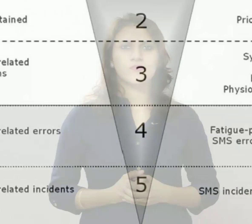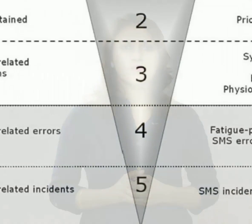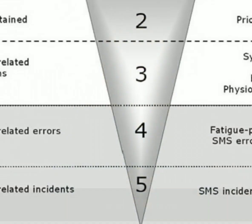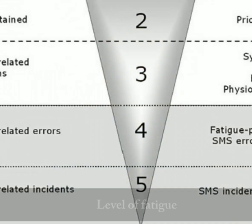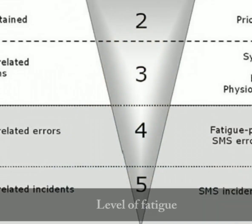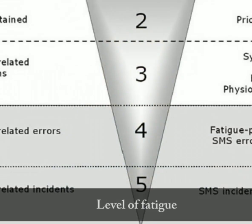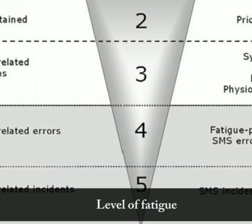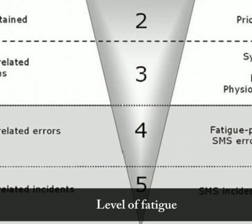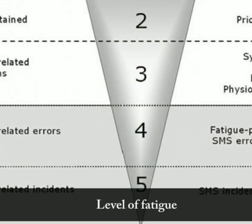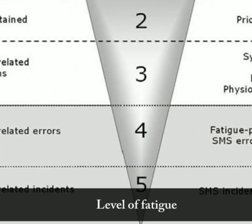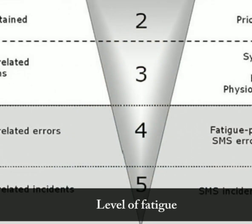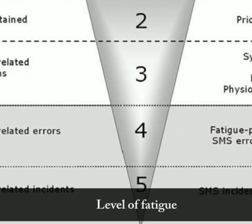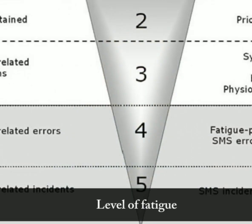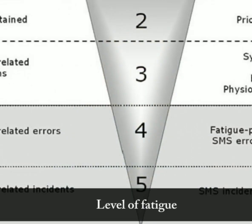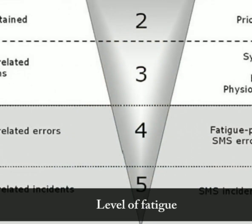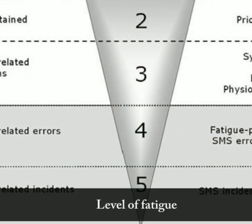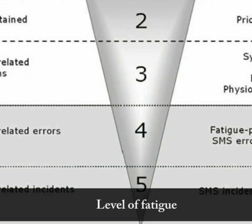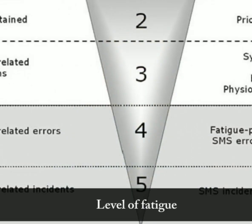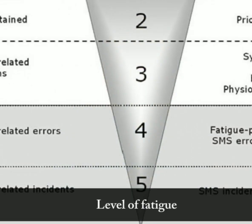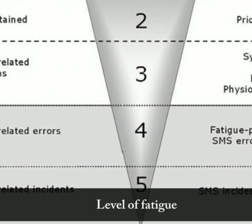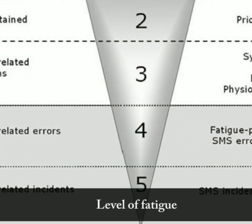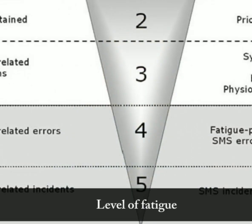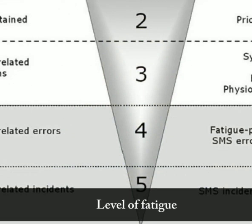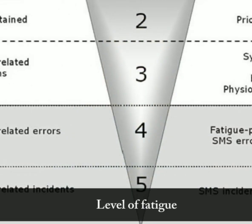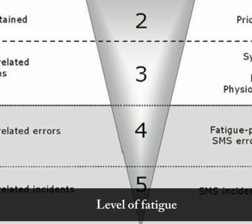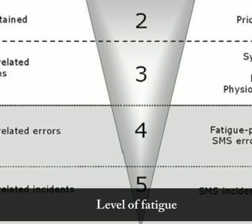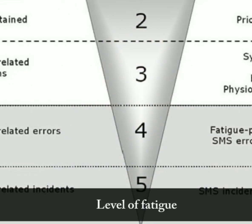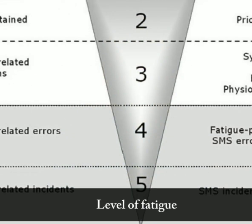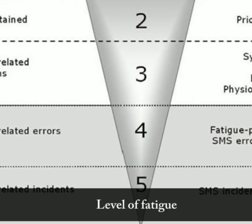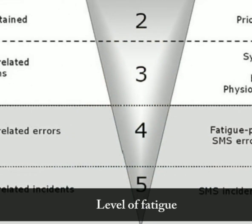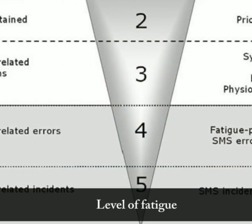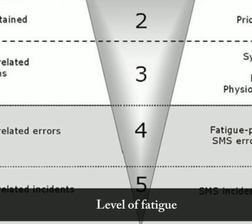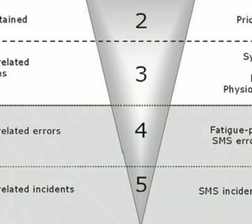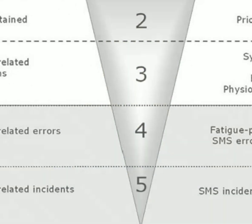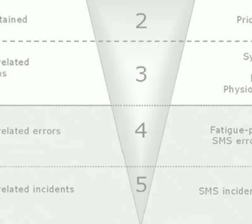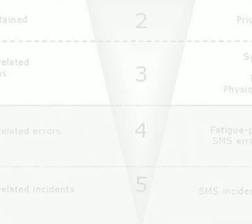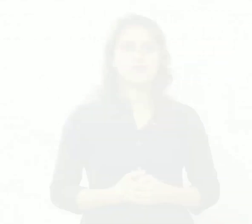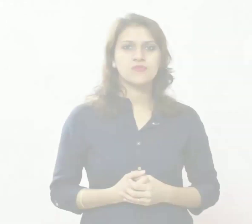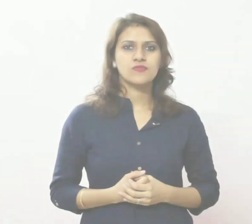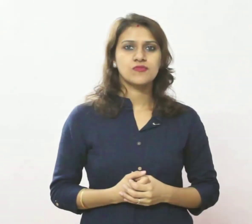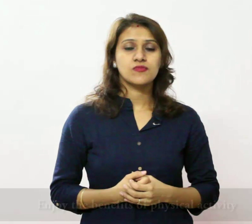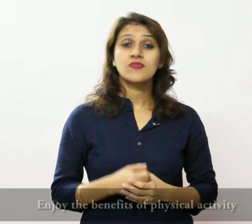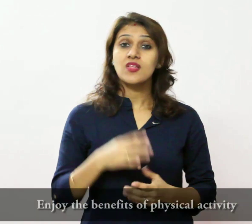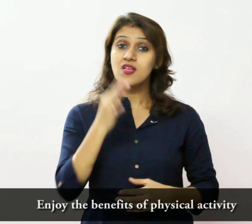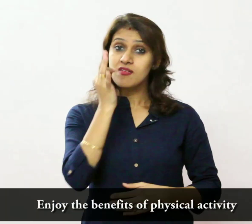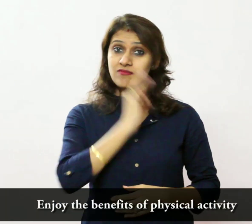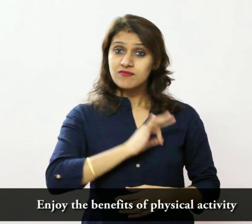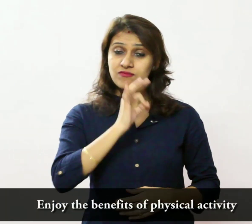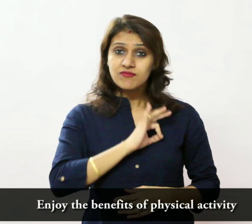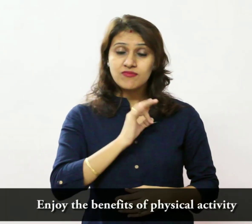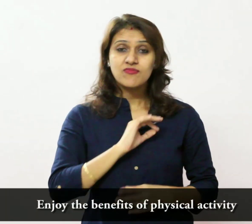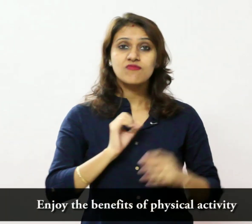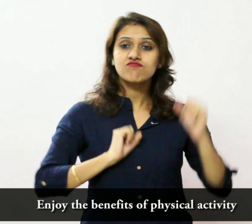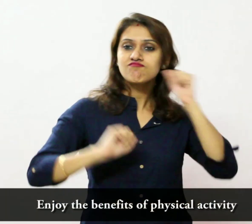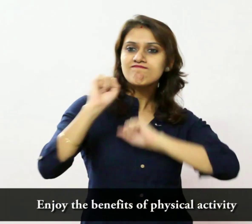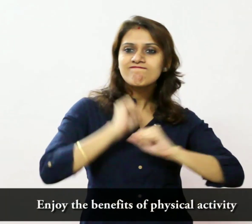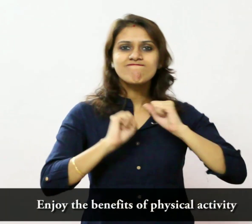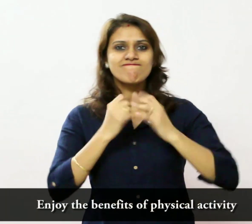ठकान का स्तर शारिरिक गती विधि के लाभों का आनन्द ले